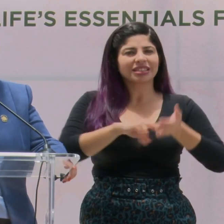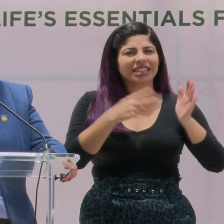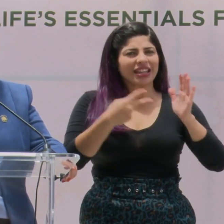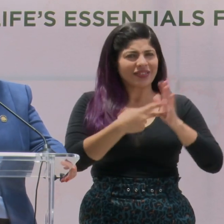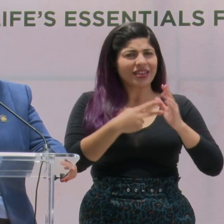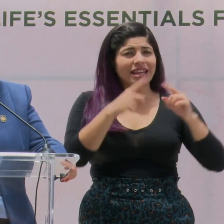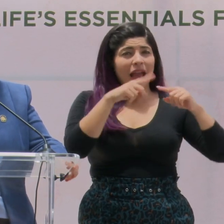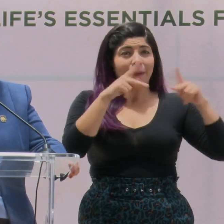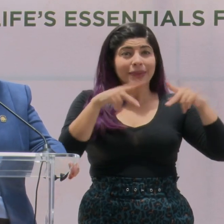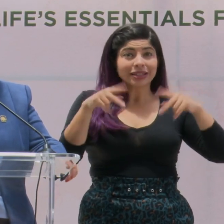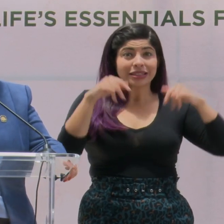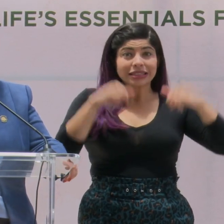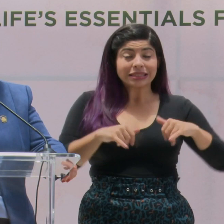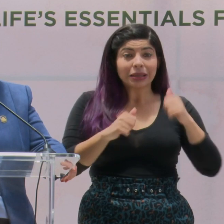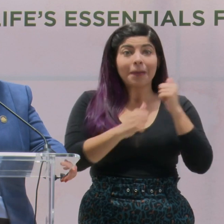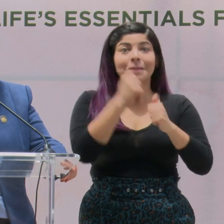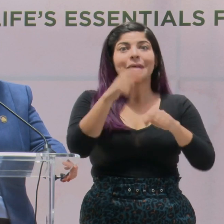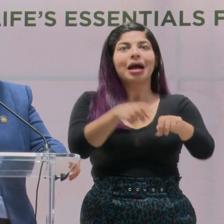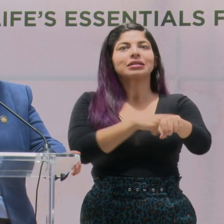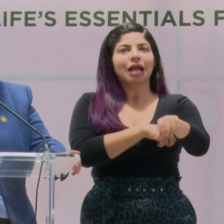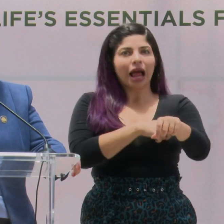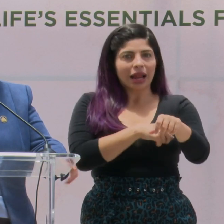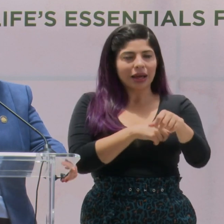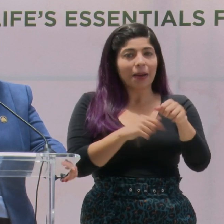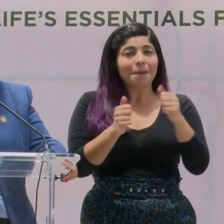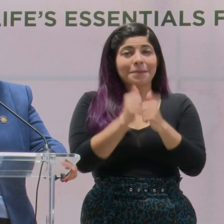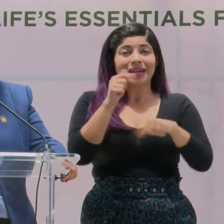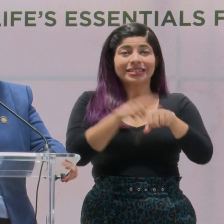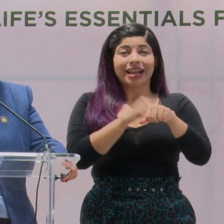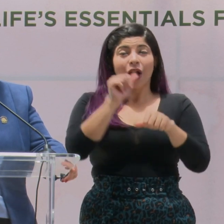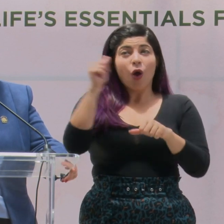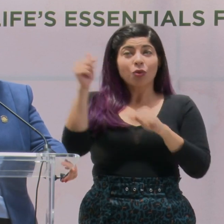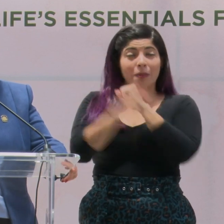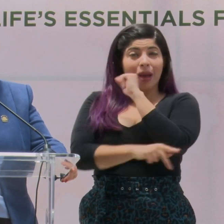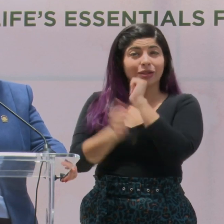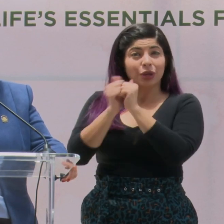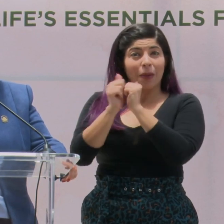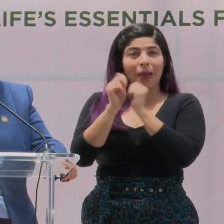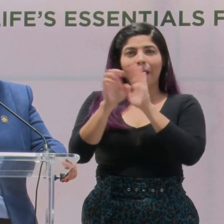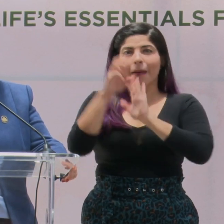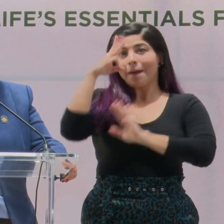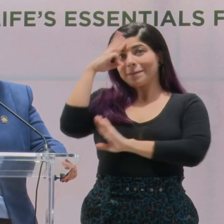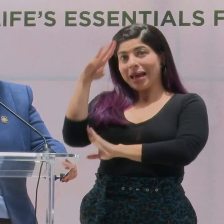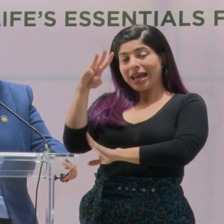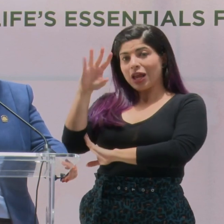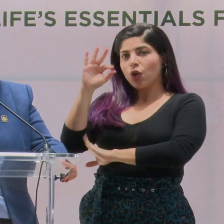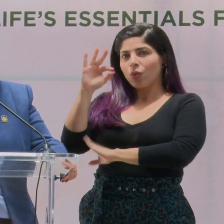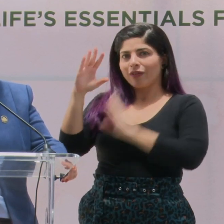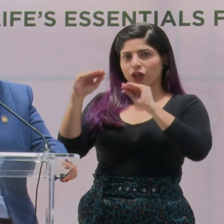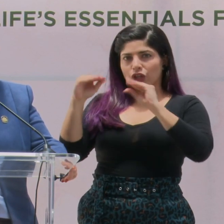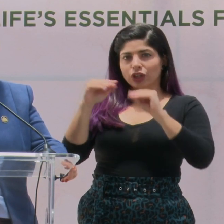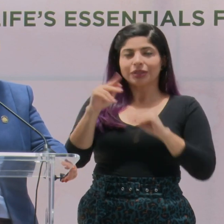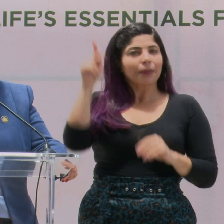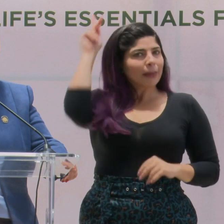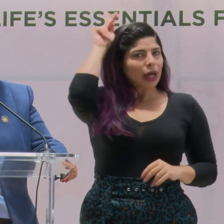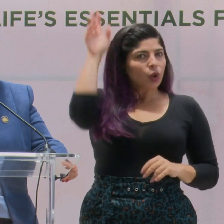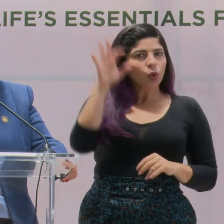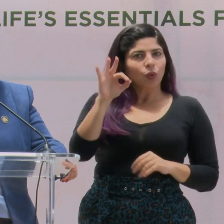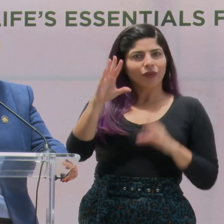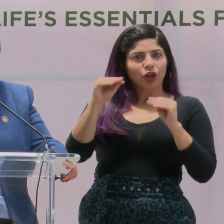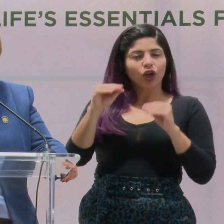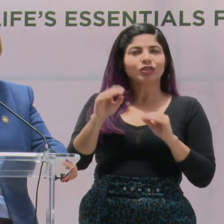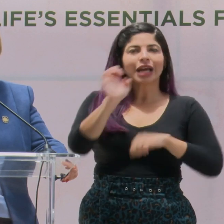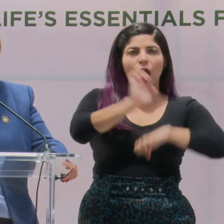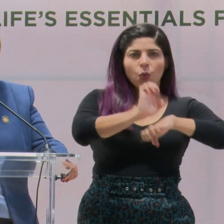una de las estadías más largas y más largas que los principales competidores. México nueve noches, Perú nueve noches,